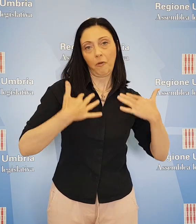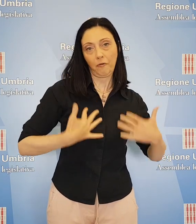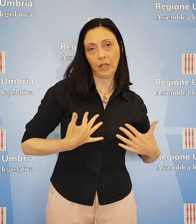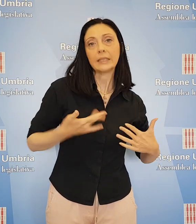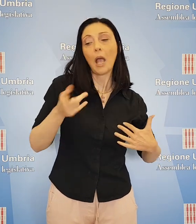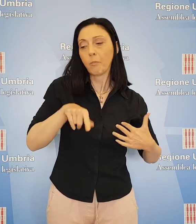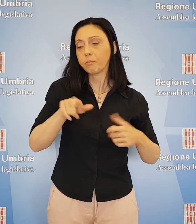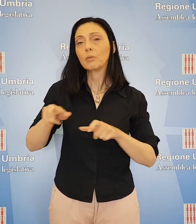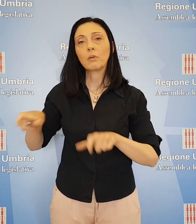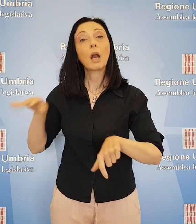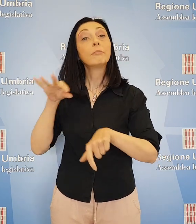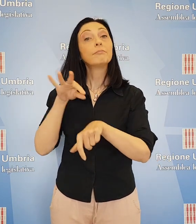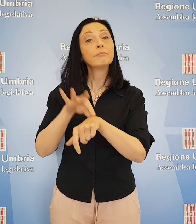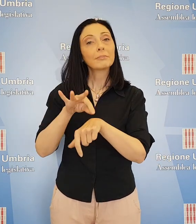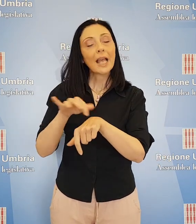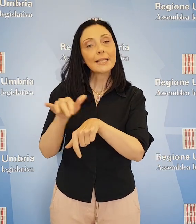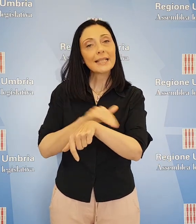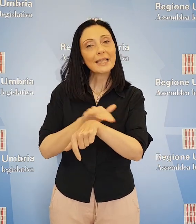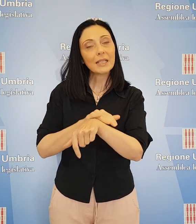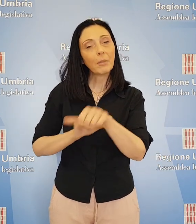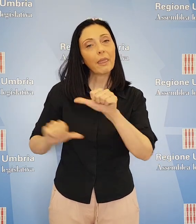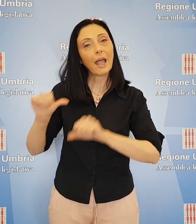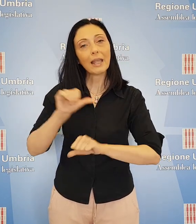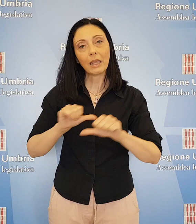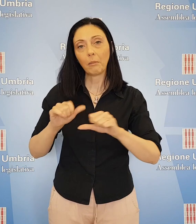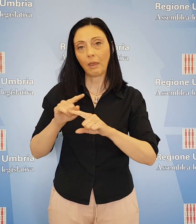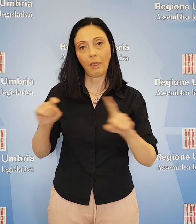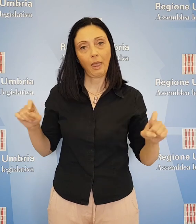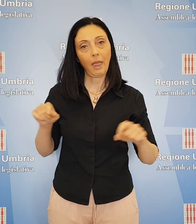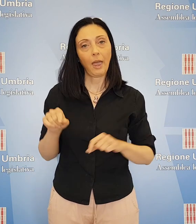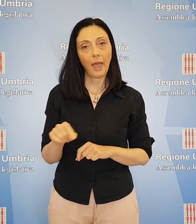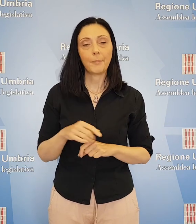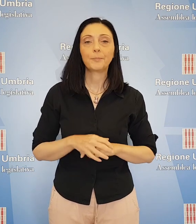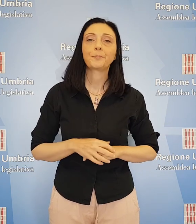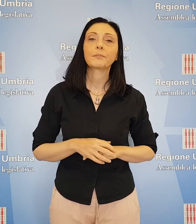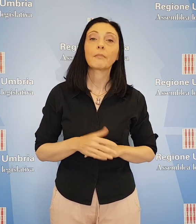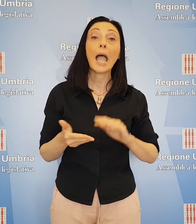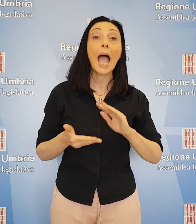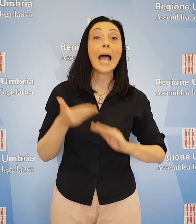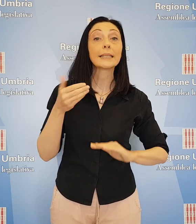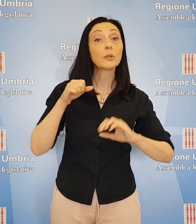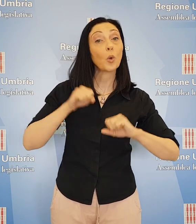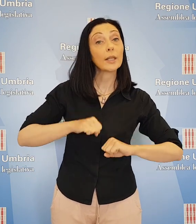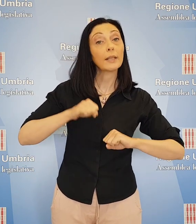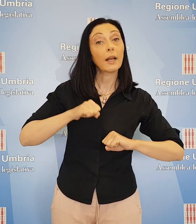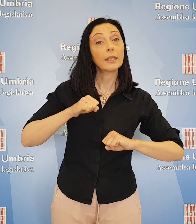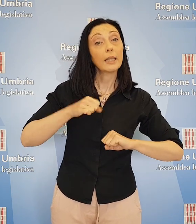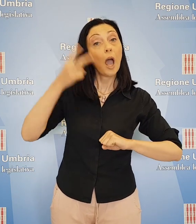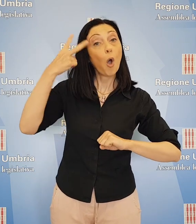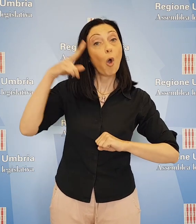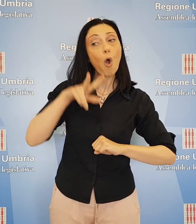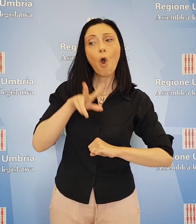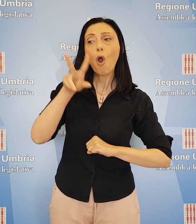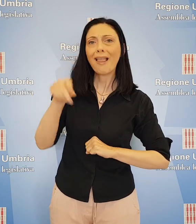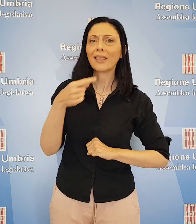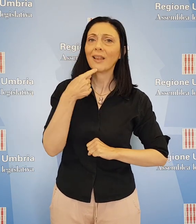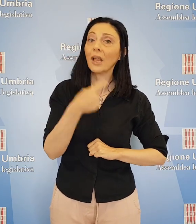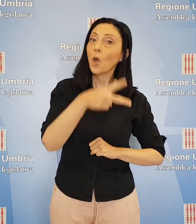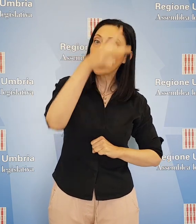psichiche e fisiche e ai pazienti affetti da sensibilità chimica multipla. L'assessore alla sanità Coletto ha detto che